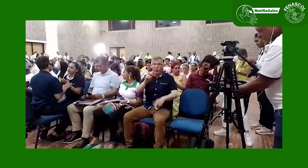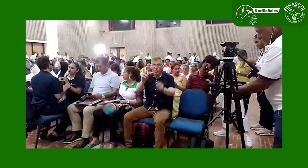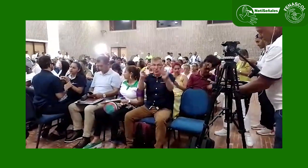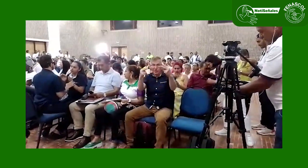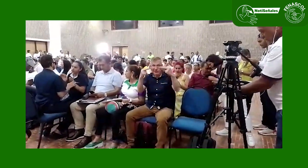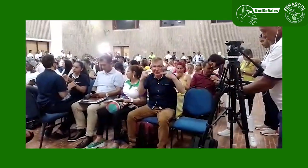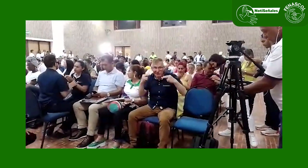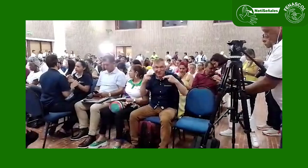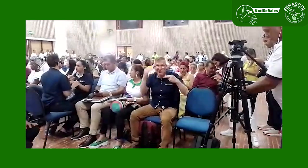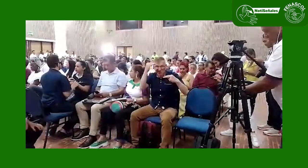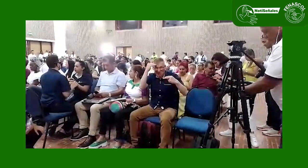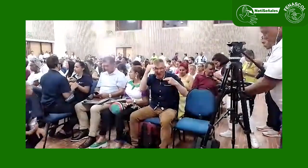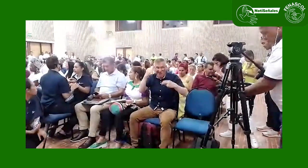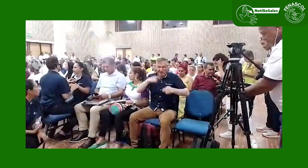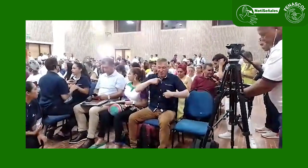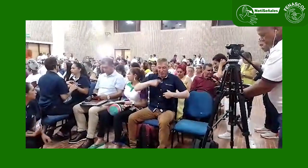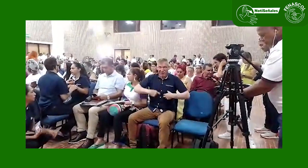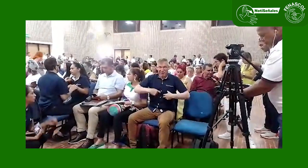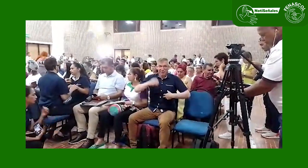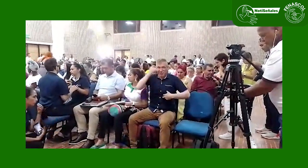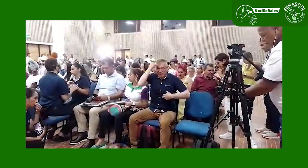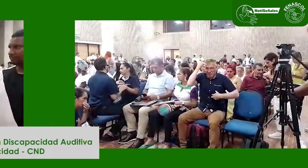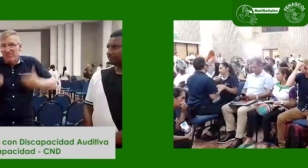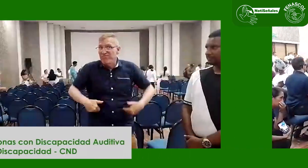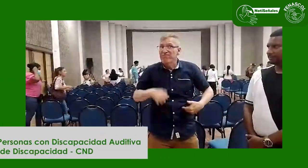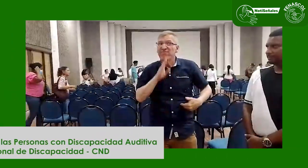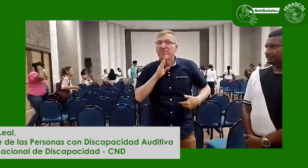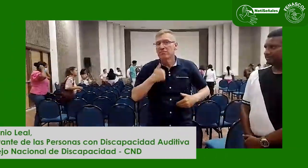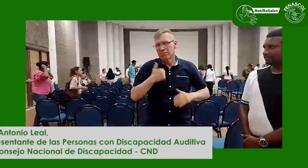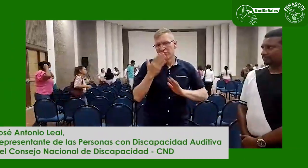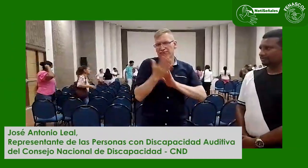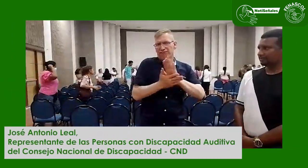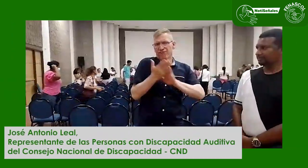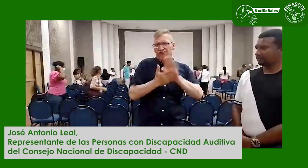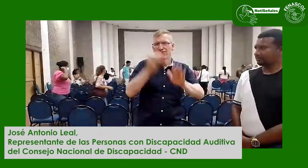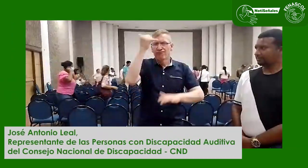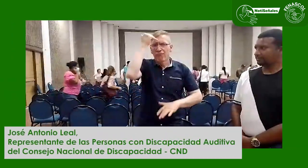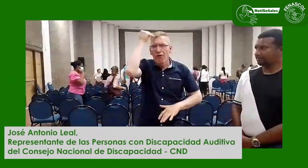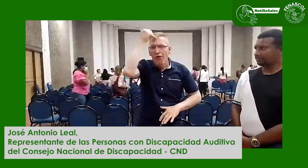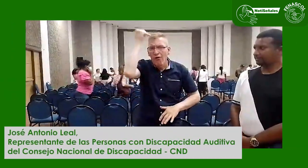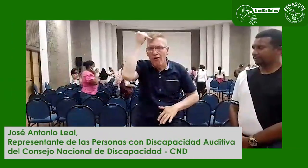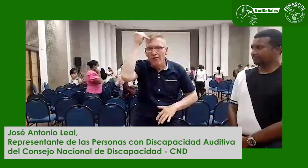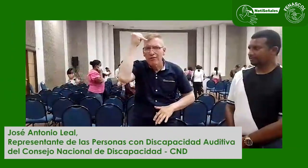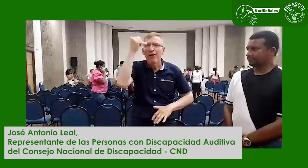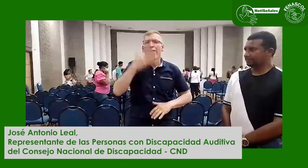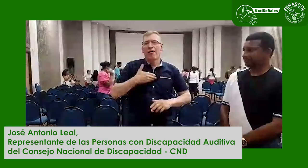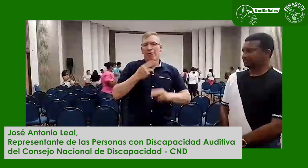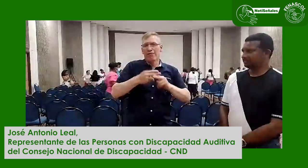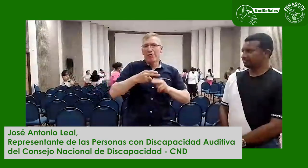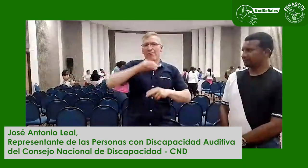Un gran saludo a todos los que me están viendo. Mi seña es esta y mi nombre es José Antonio Leal.